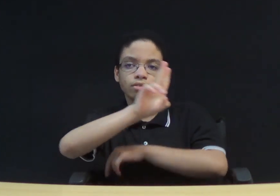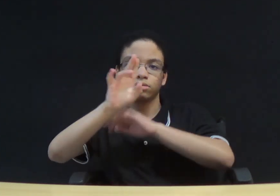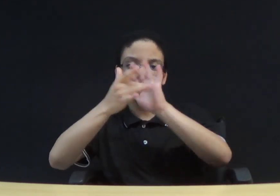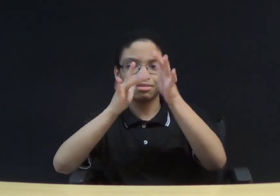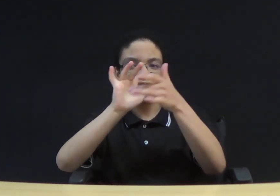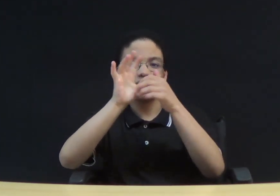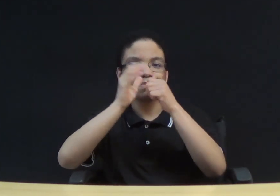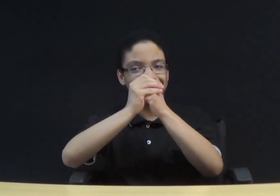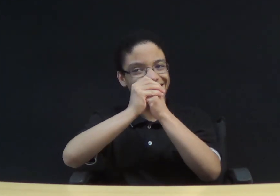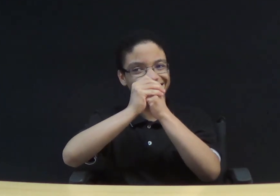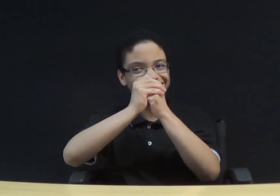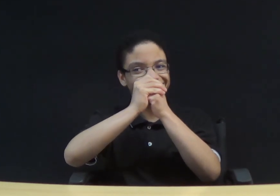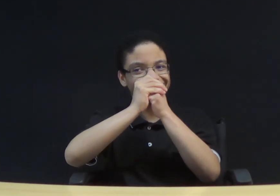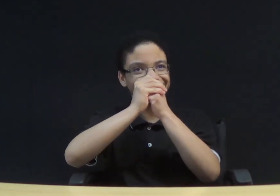Amém. Amém. Amém.